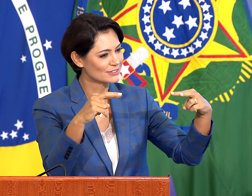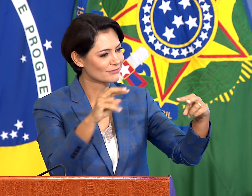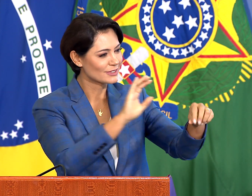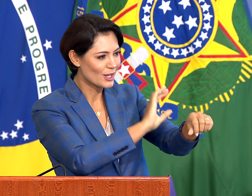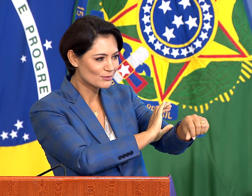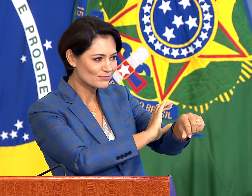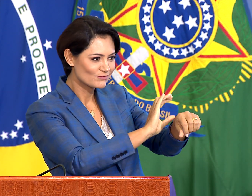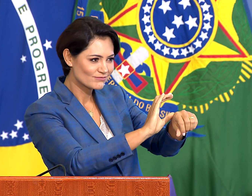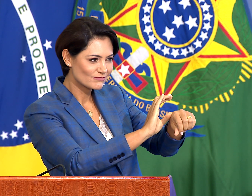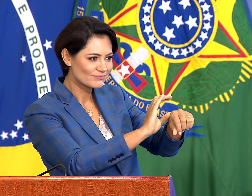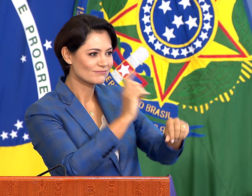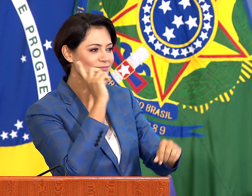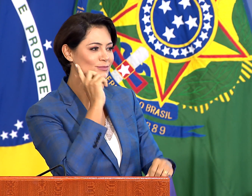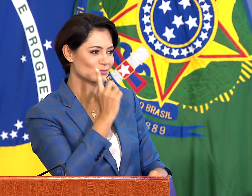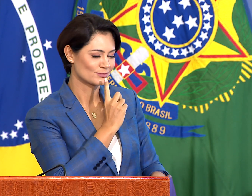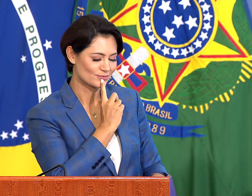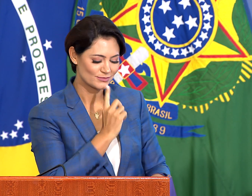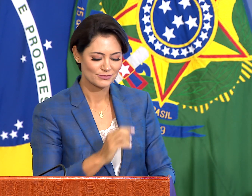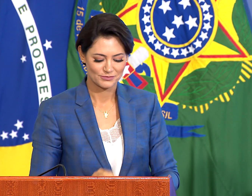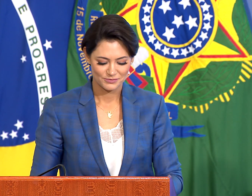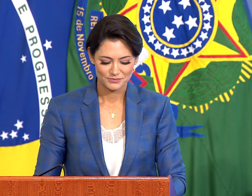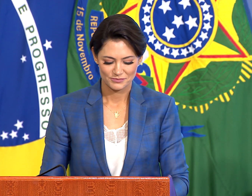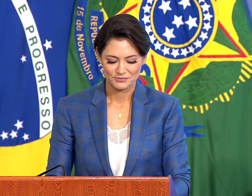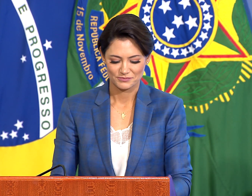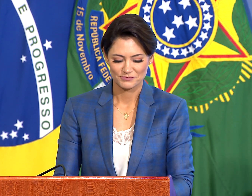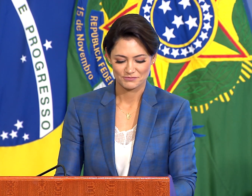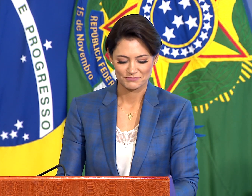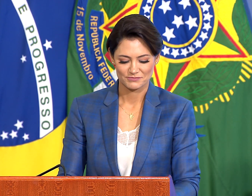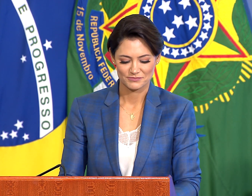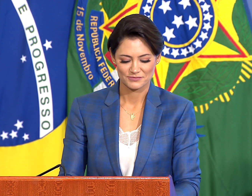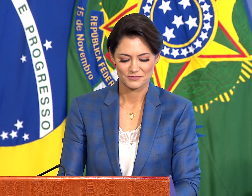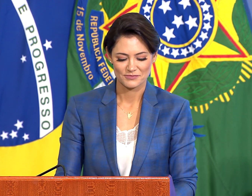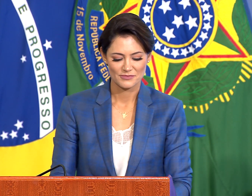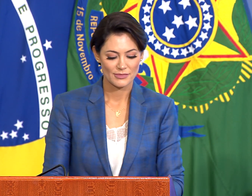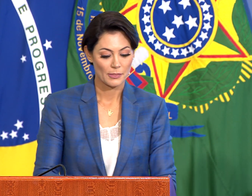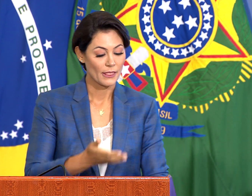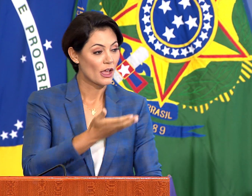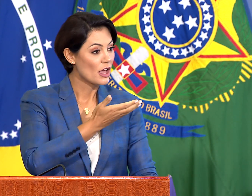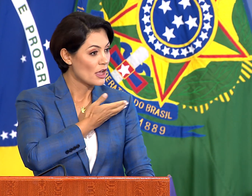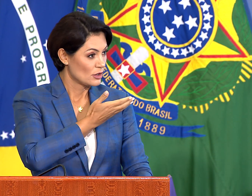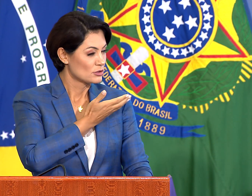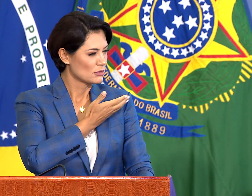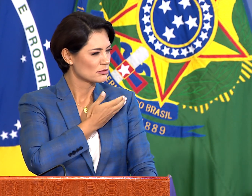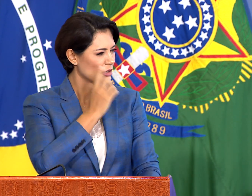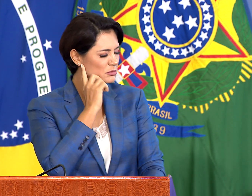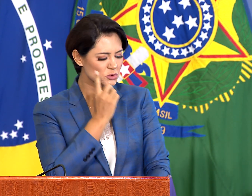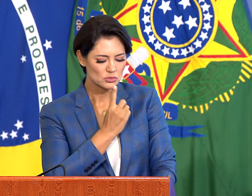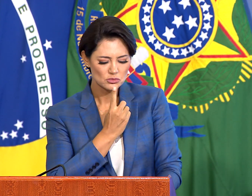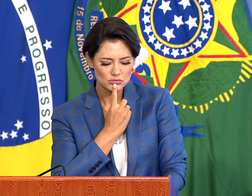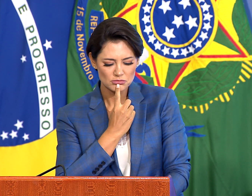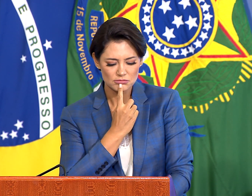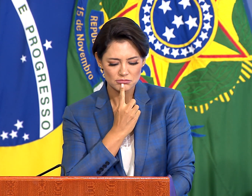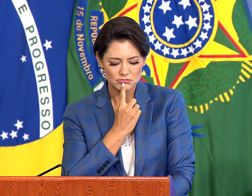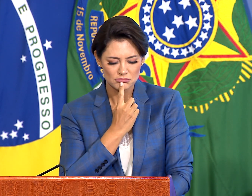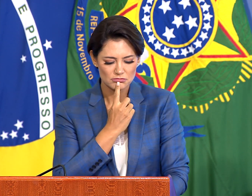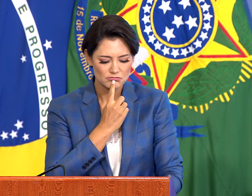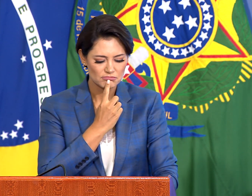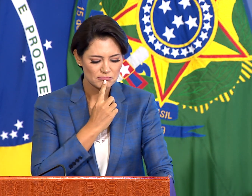para a valorização e reconhecimento da cultura surda. Sempre me coloco no lugar